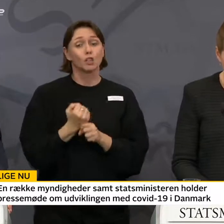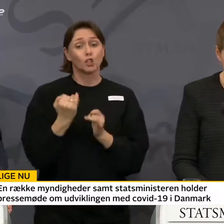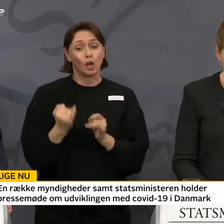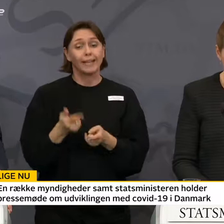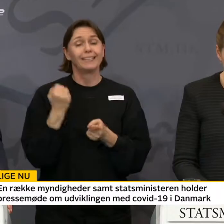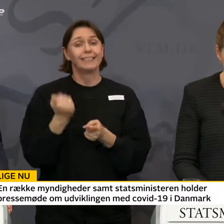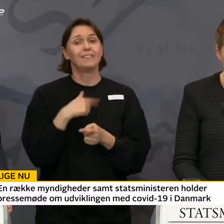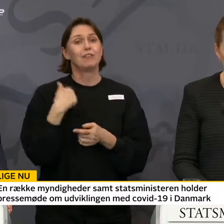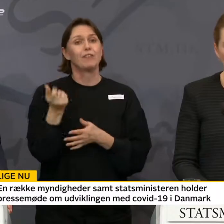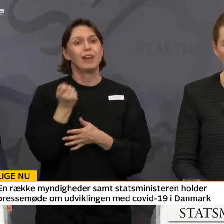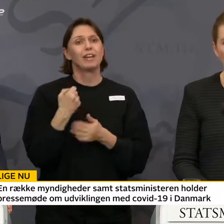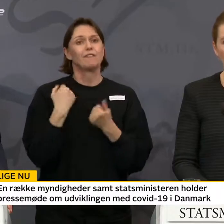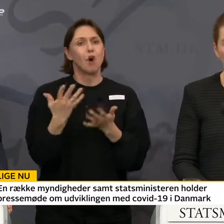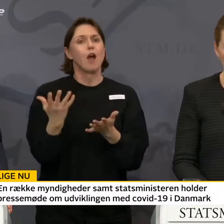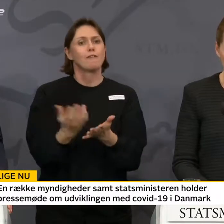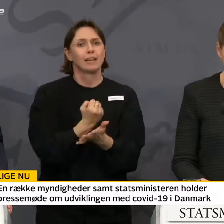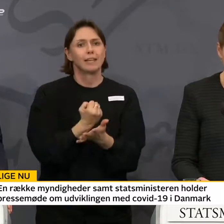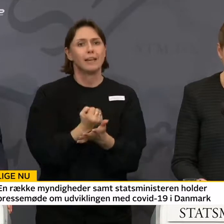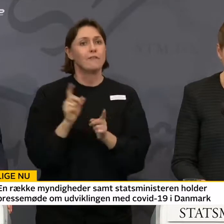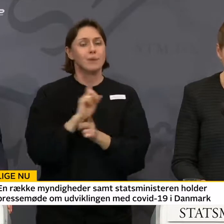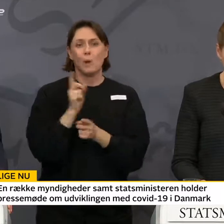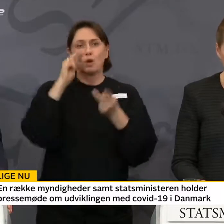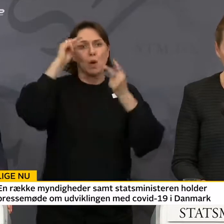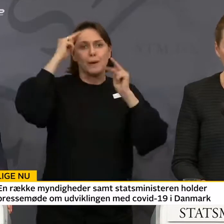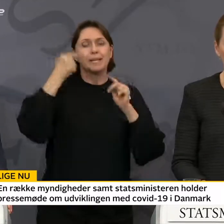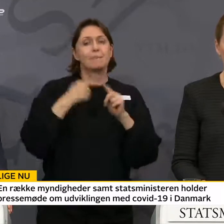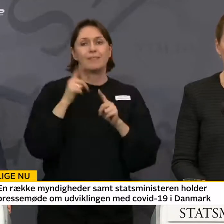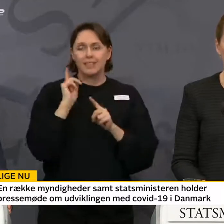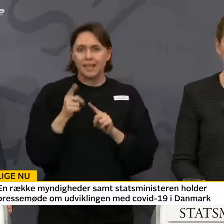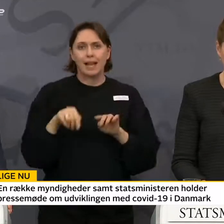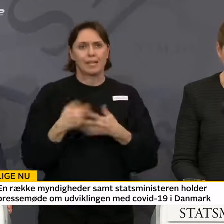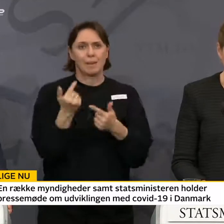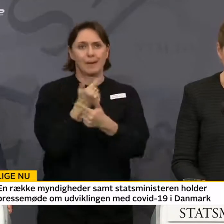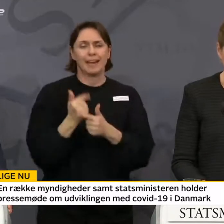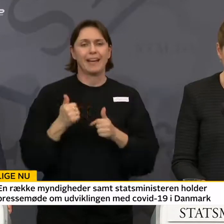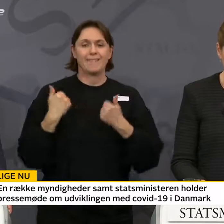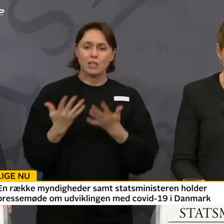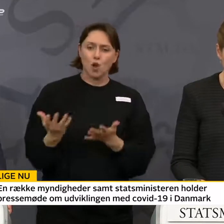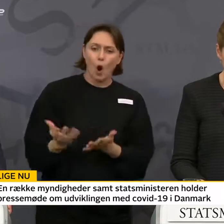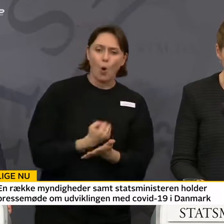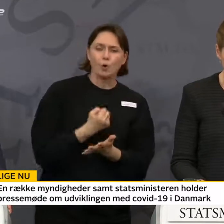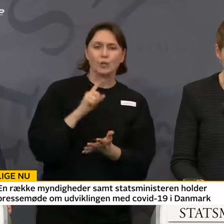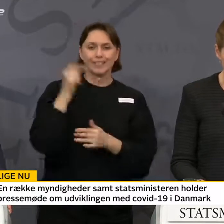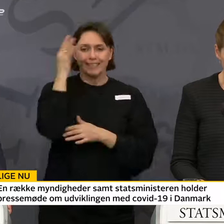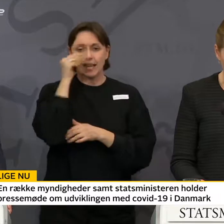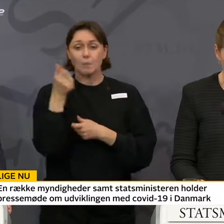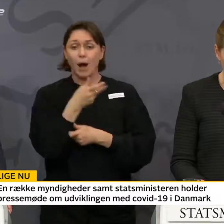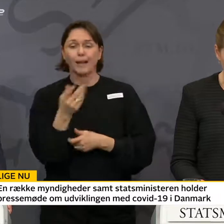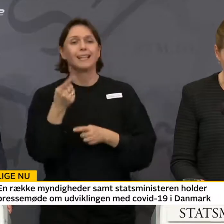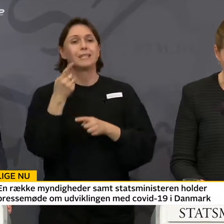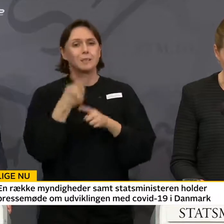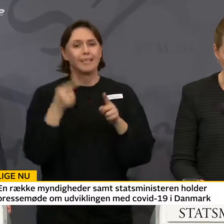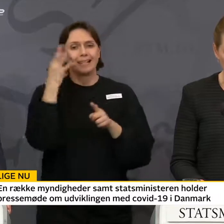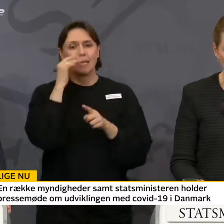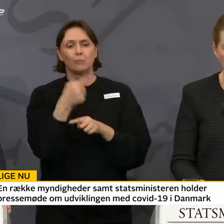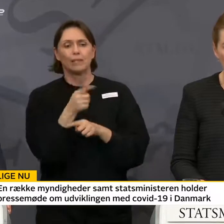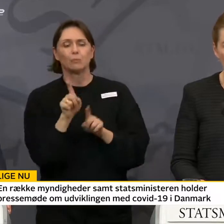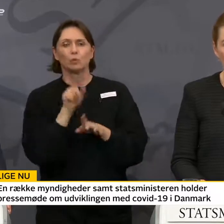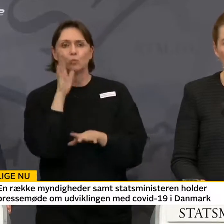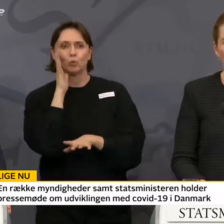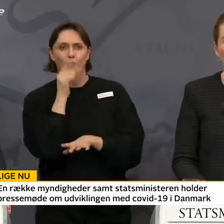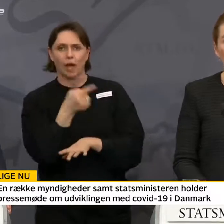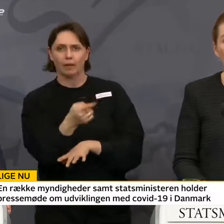effekt. Vi skal ikke gå i panik, men vi skal hjælpe hinanden, hvis overskudet tænk på andre, særligt på dem, der er udsatte.